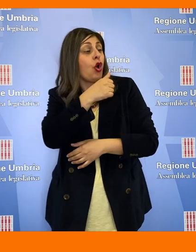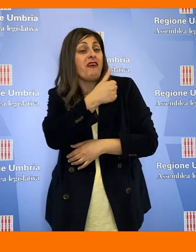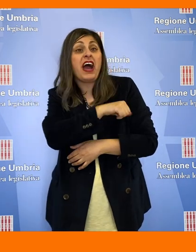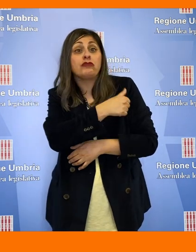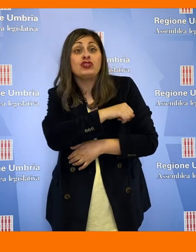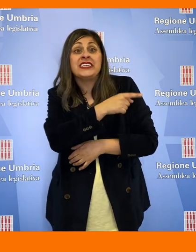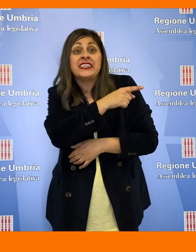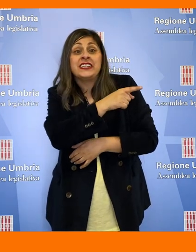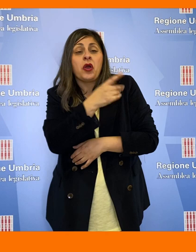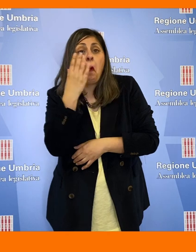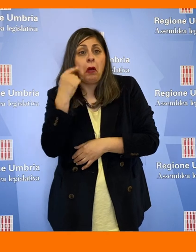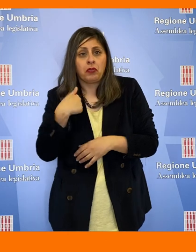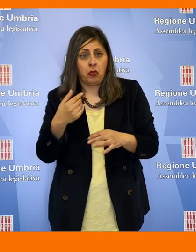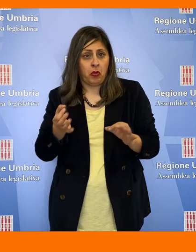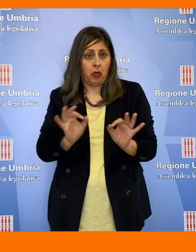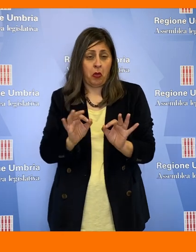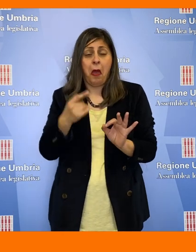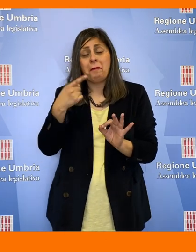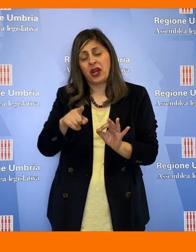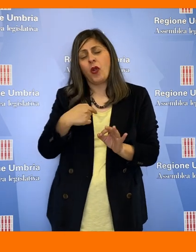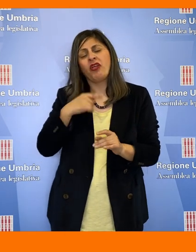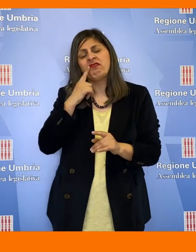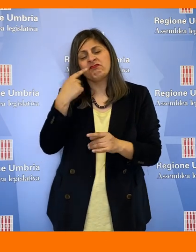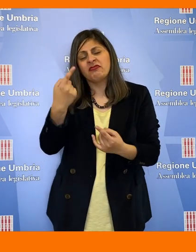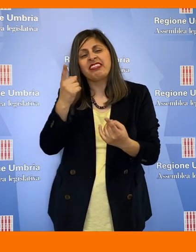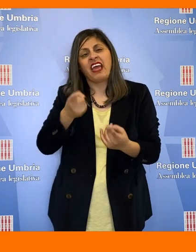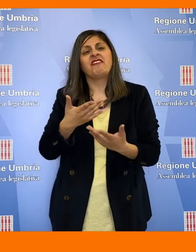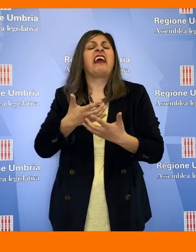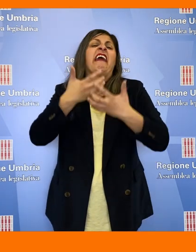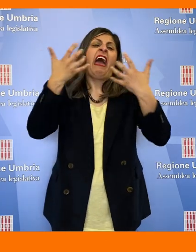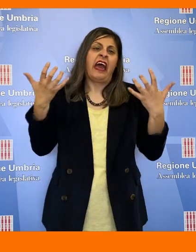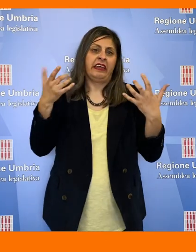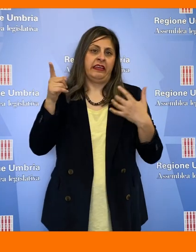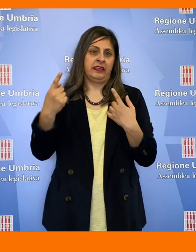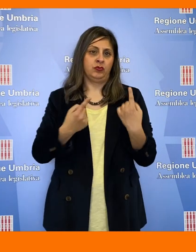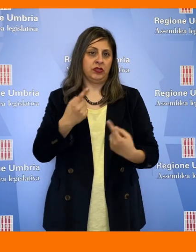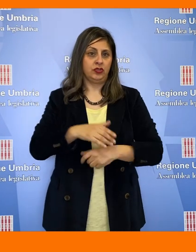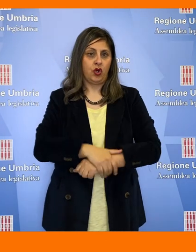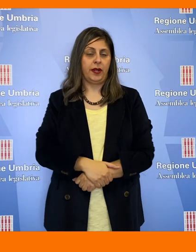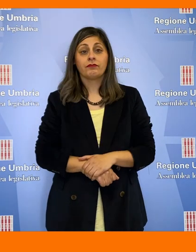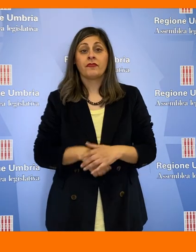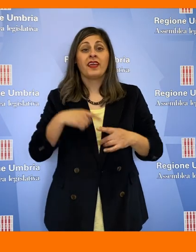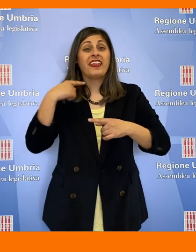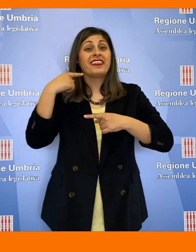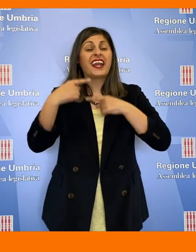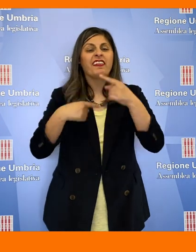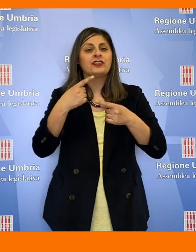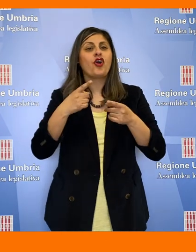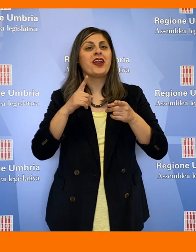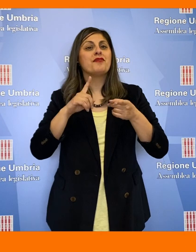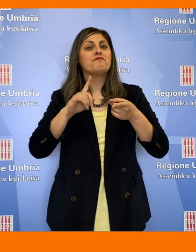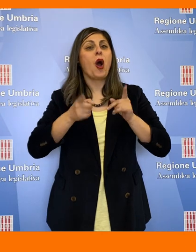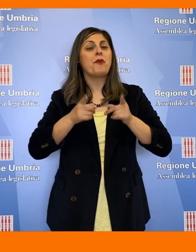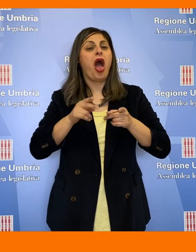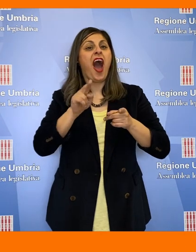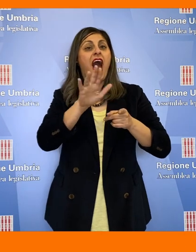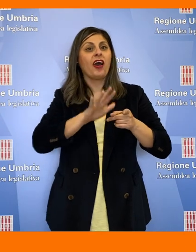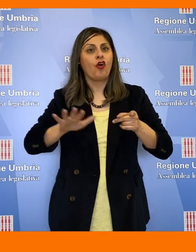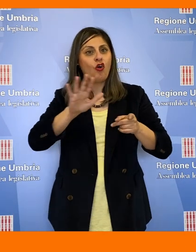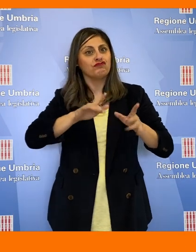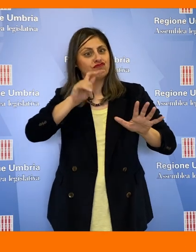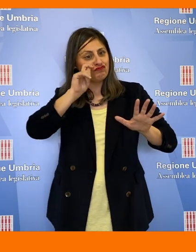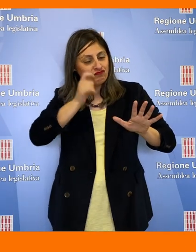vaccinale di Umbertide. Per questo ritengo necessario di fare chiarezza. Riconoscere e sviluppare le tradizioni